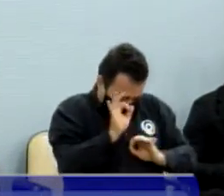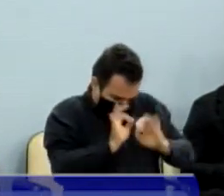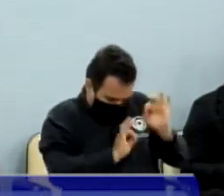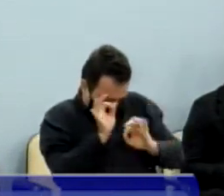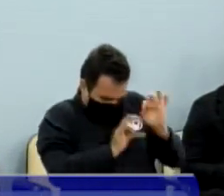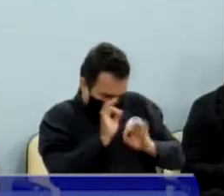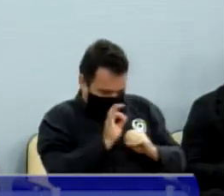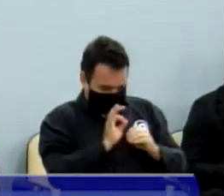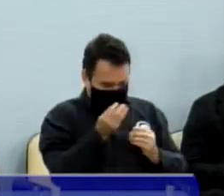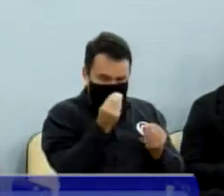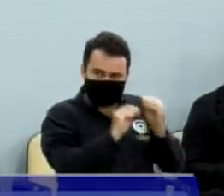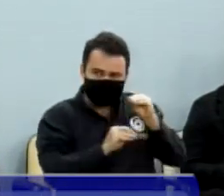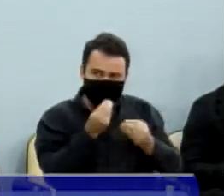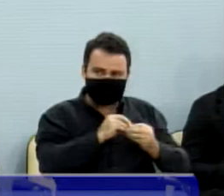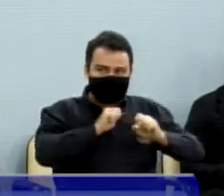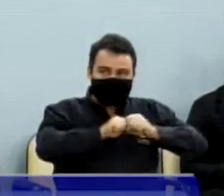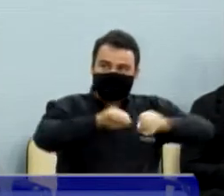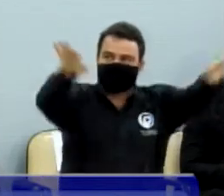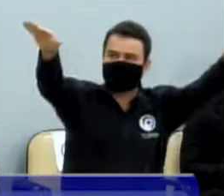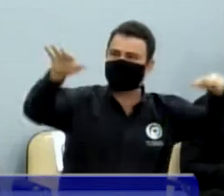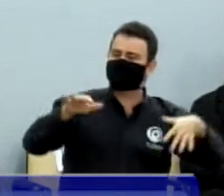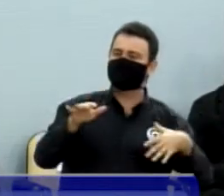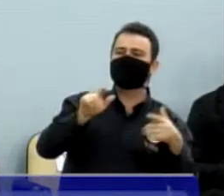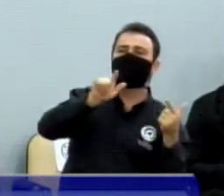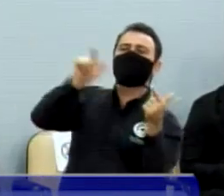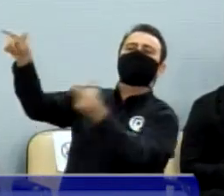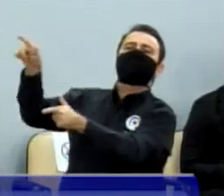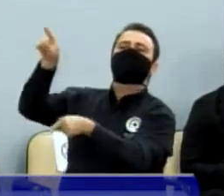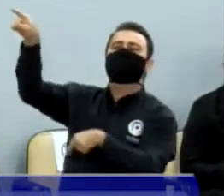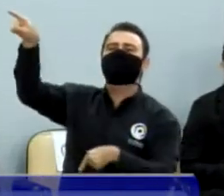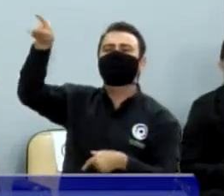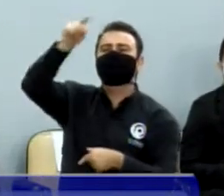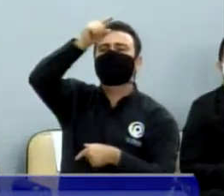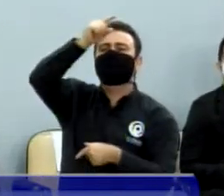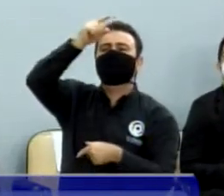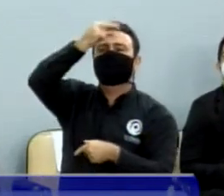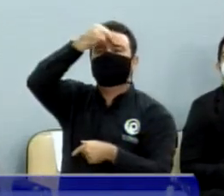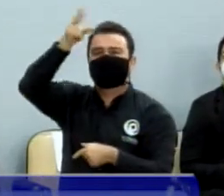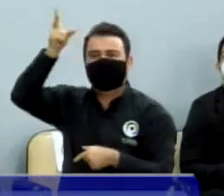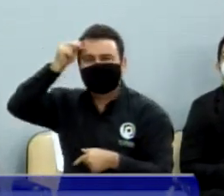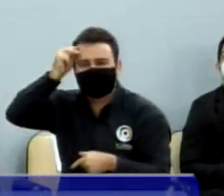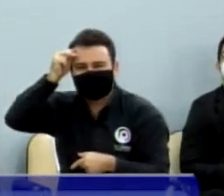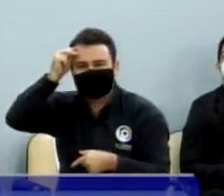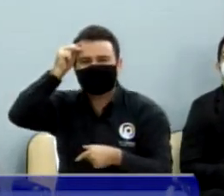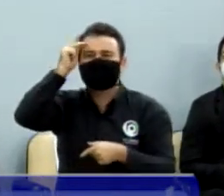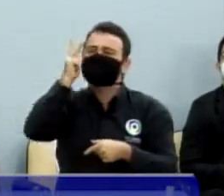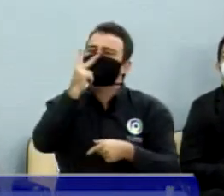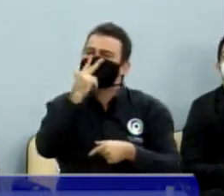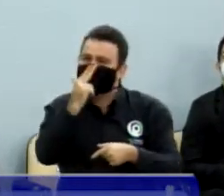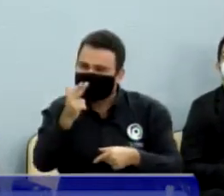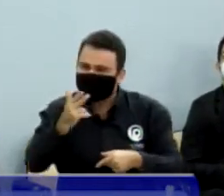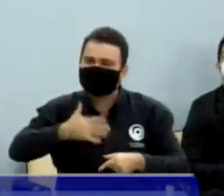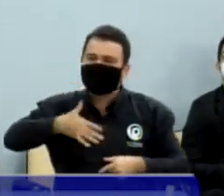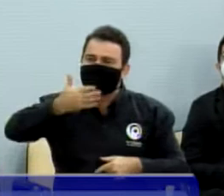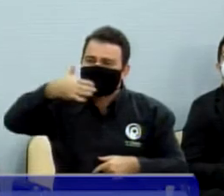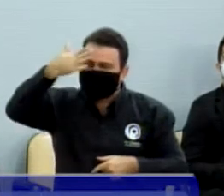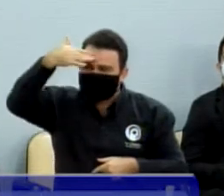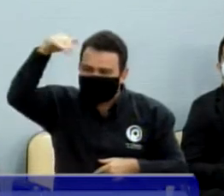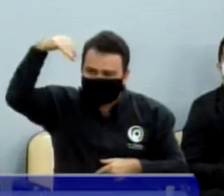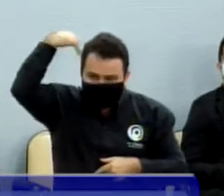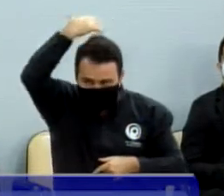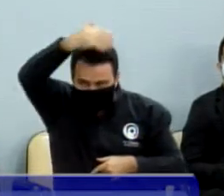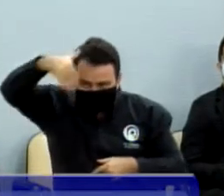Edinho, Babá e os 17L. Está se referindo ao Alibabá e 40 ladrões, então está chamando os 17